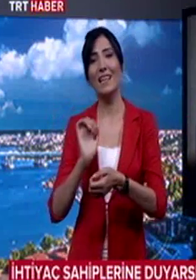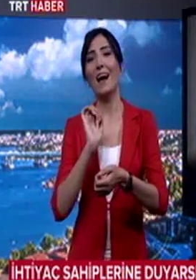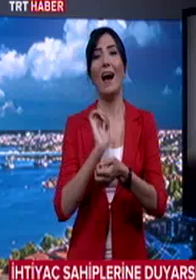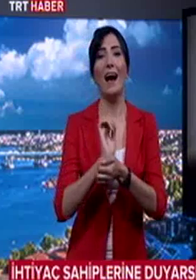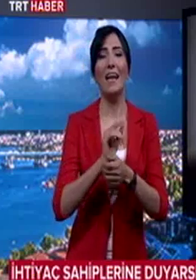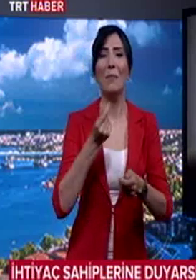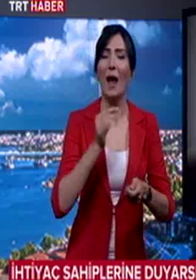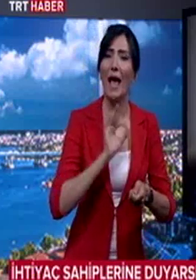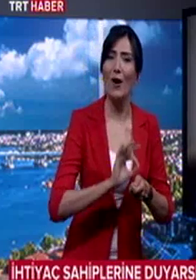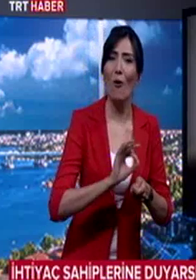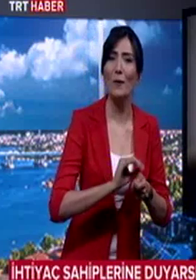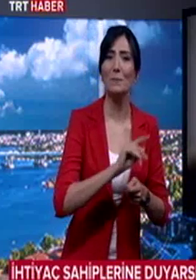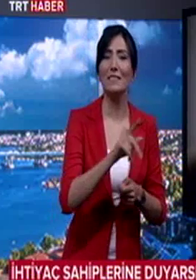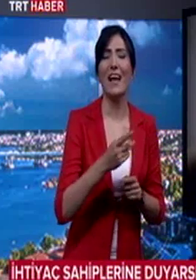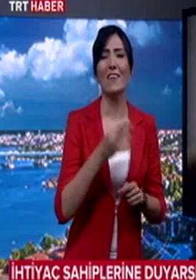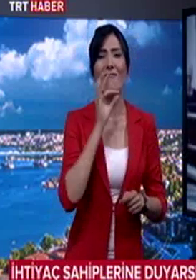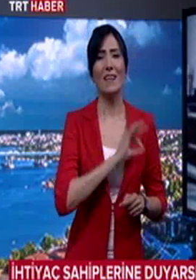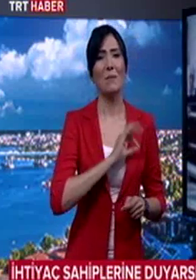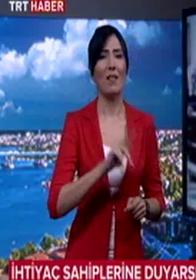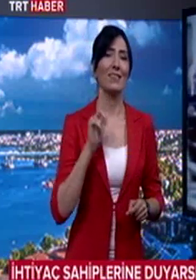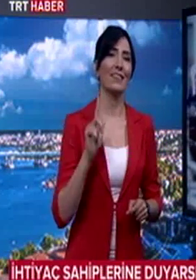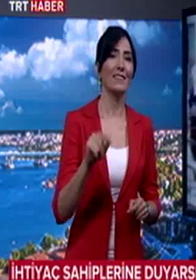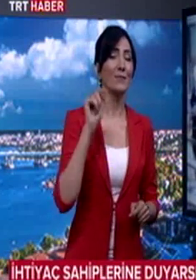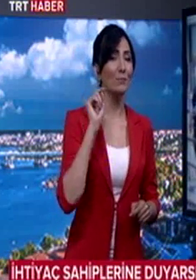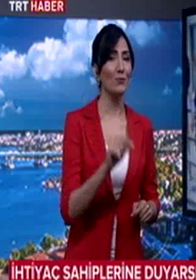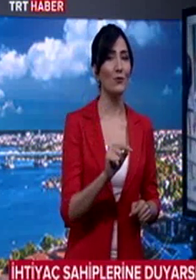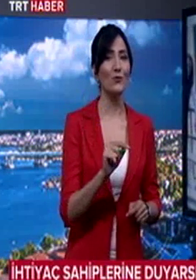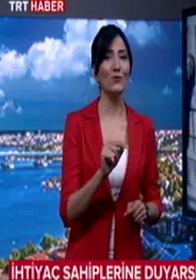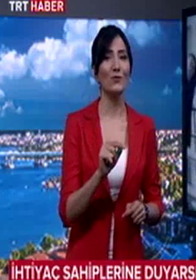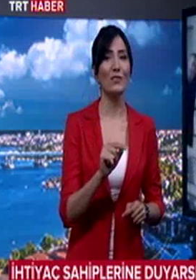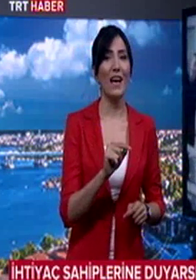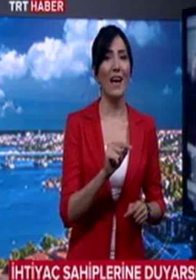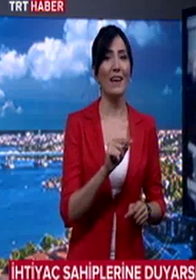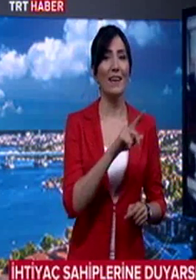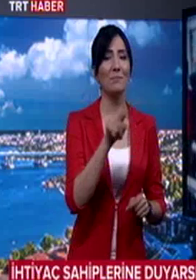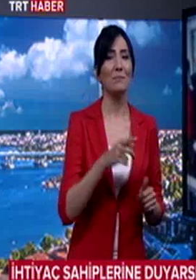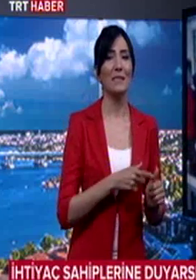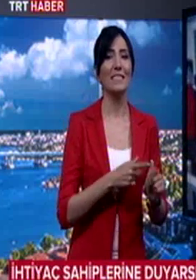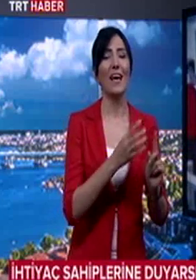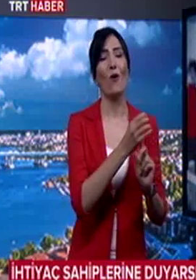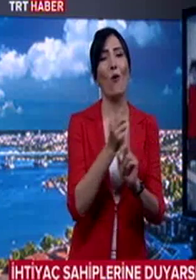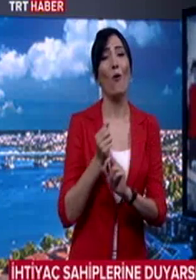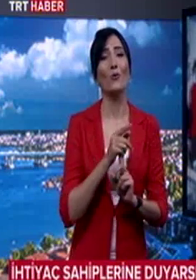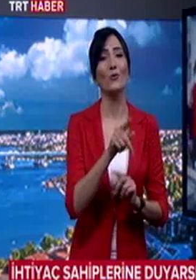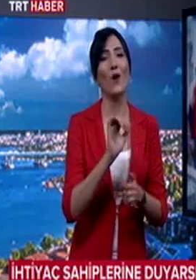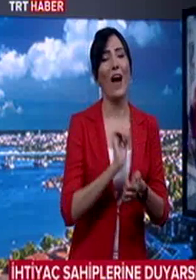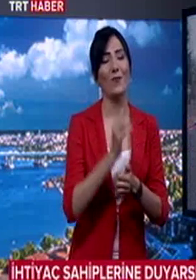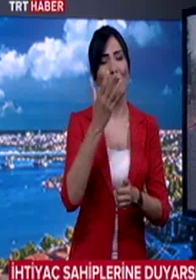ekonomisinden yararlandırmak lazım. Bunun da aracılarından birisi koruyucu ailedir. 33